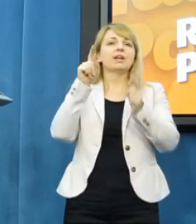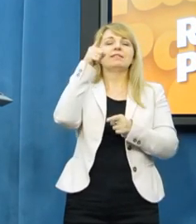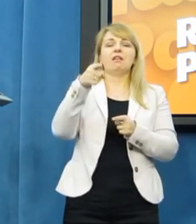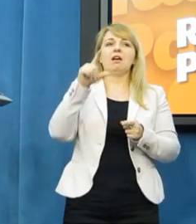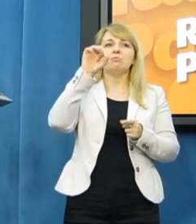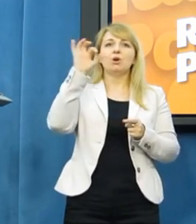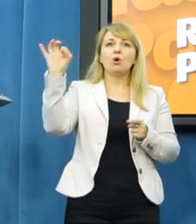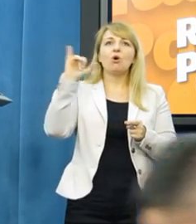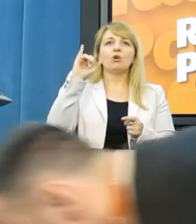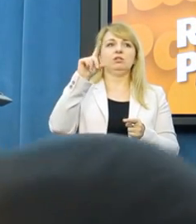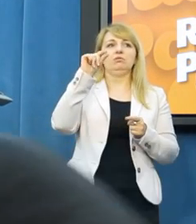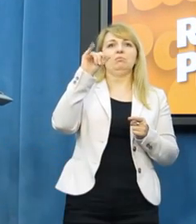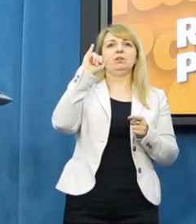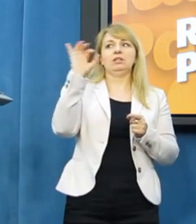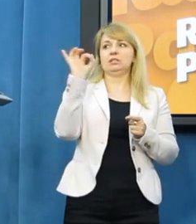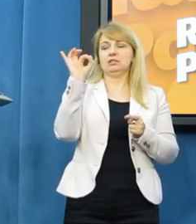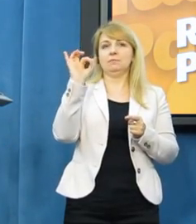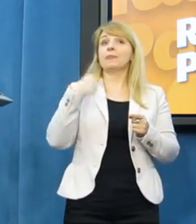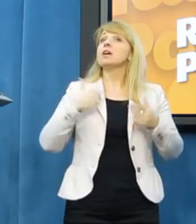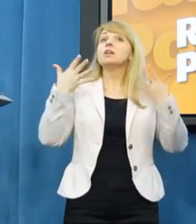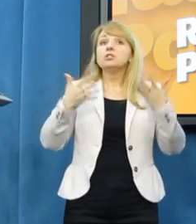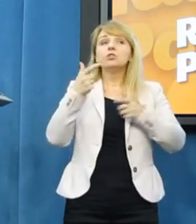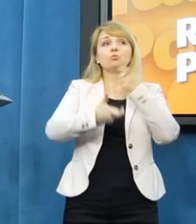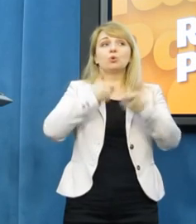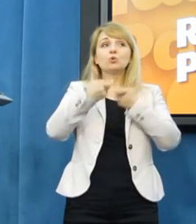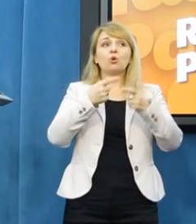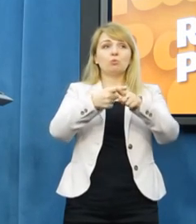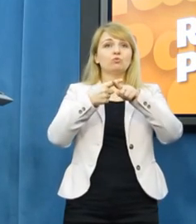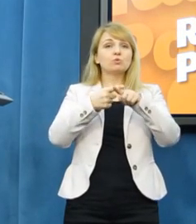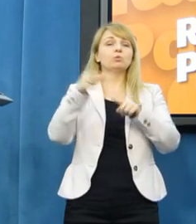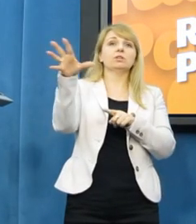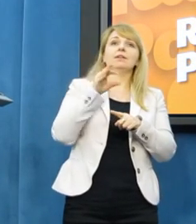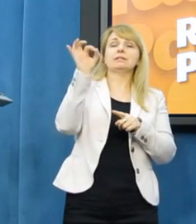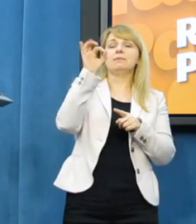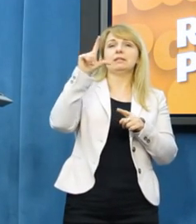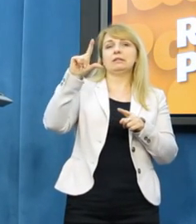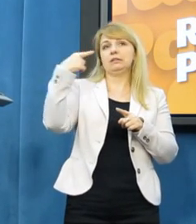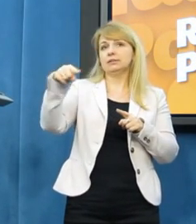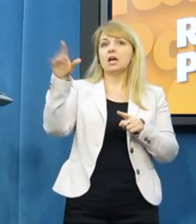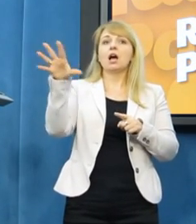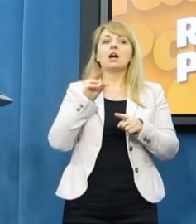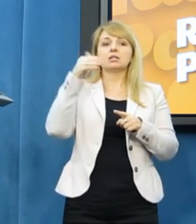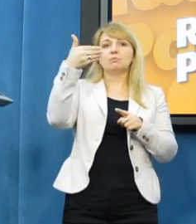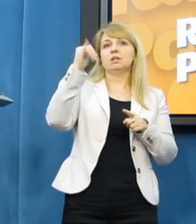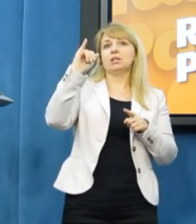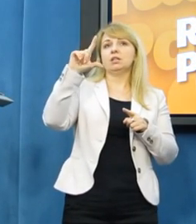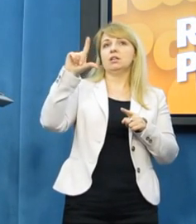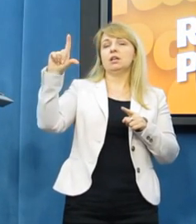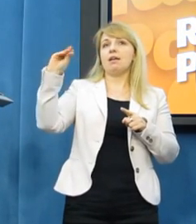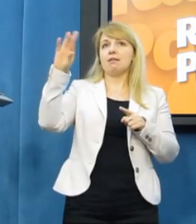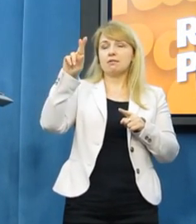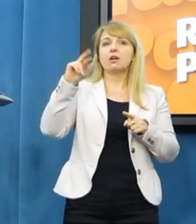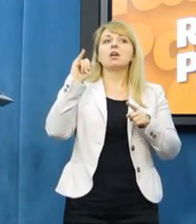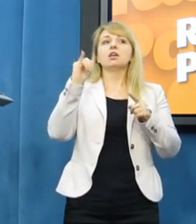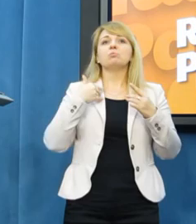Już raz tak zrobiliśmy, całkiem niedawno, wspólnie z SLD i z Leszkiem Millerem, wystąpiliśmy na wieku